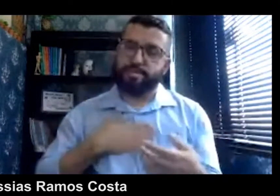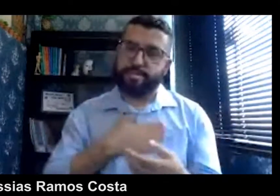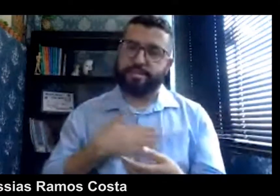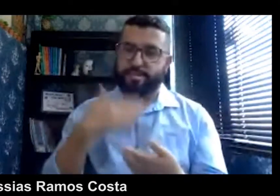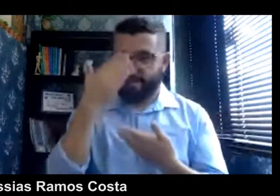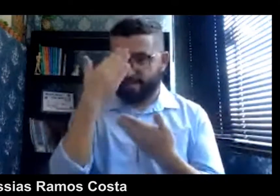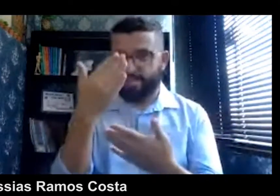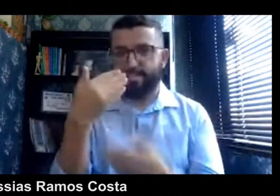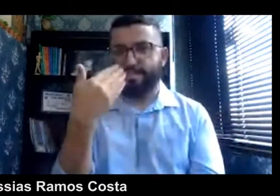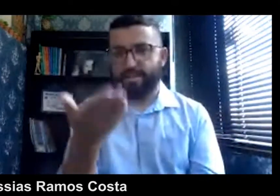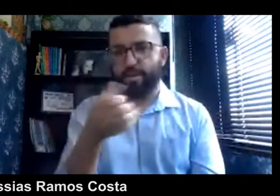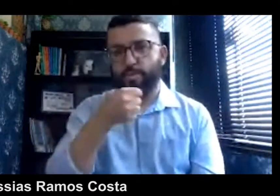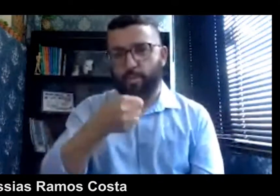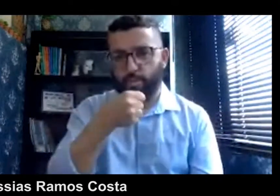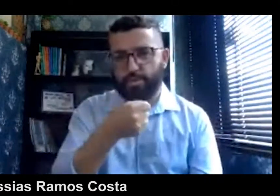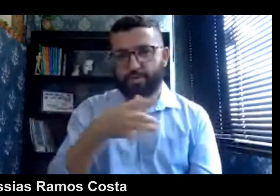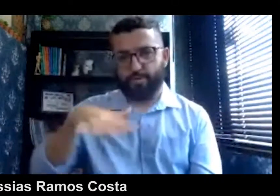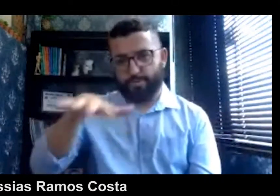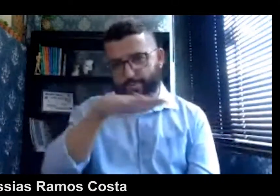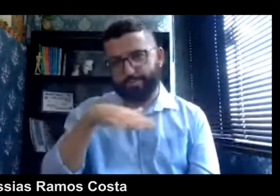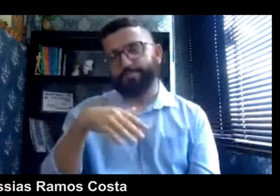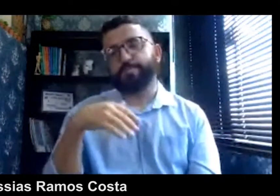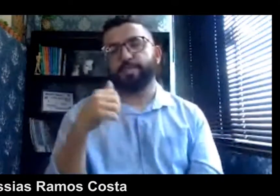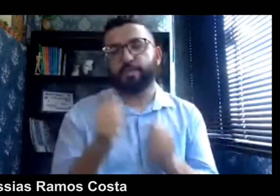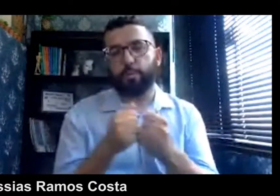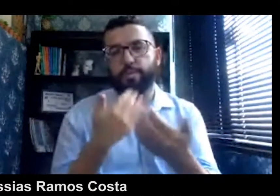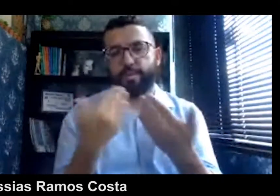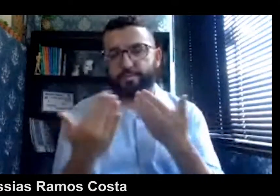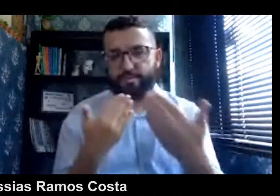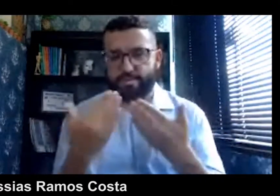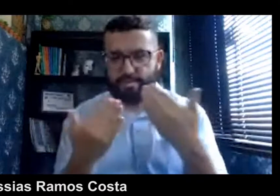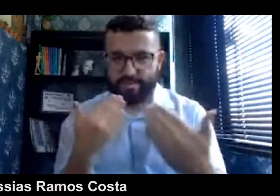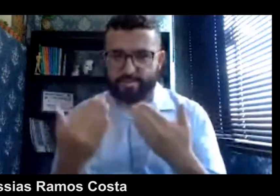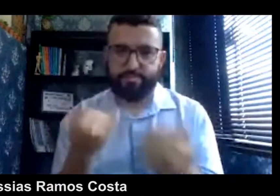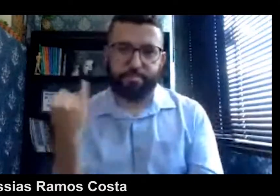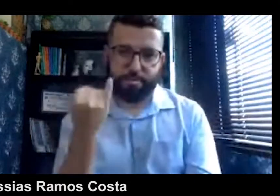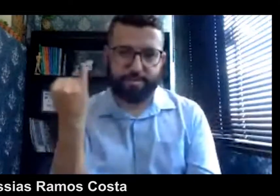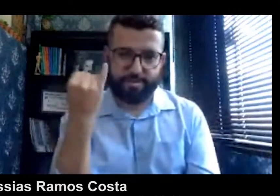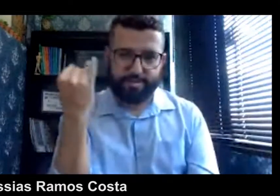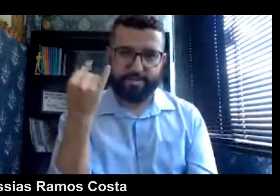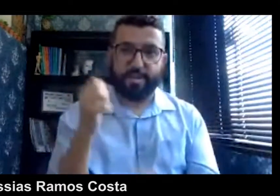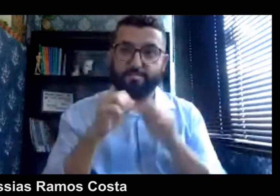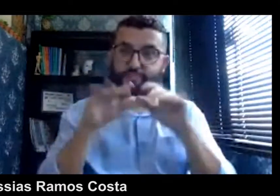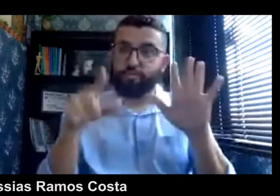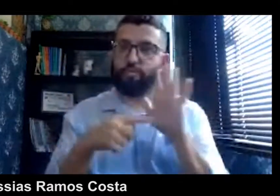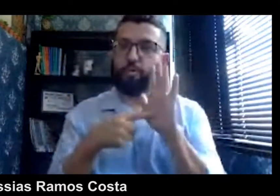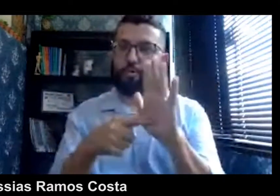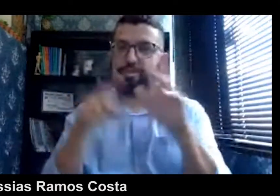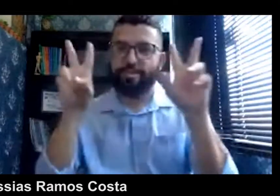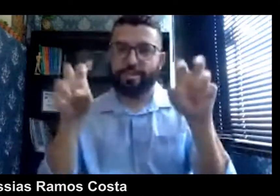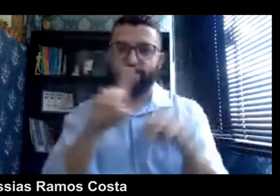agradecida pelo convite de participar dessa entrevista, dessa conversa que é muito importante espalhar e divulgar sobre o dia do surdo.